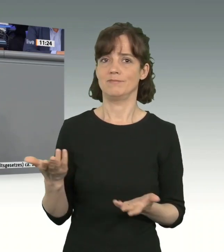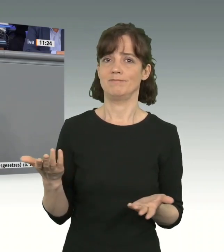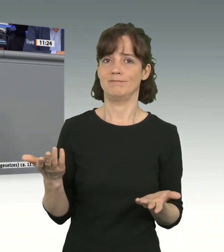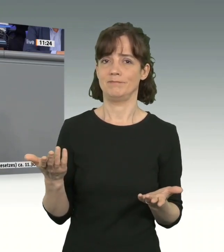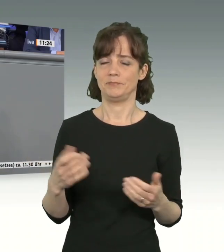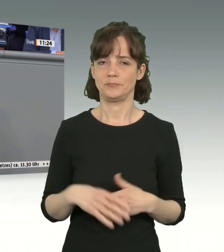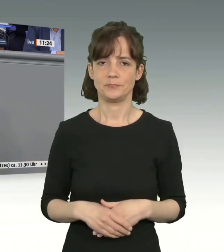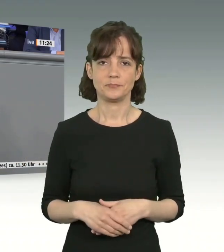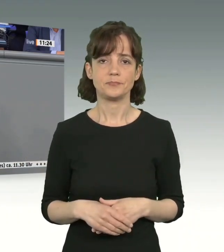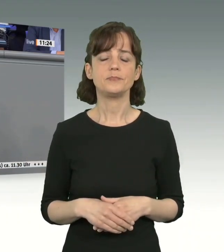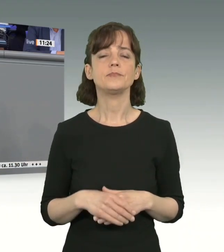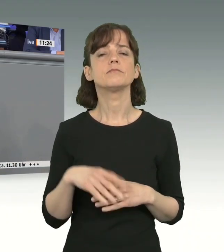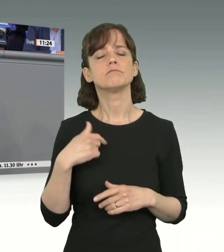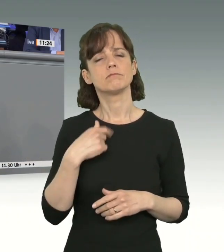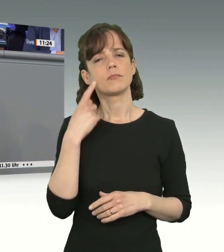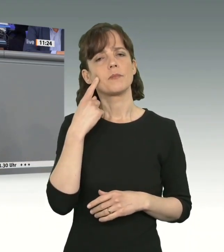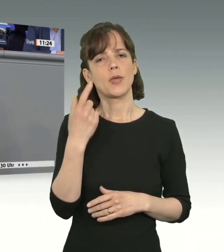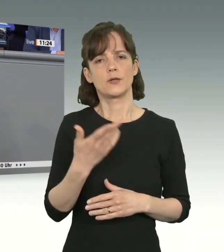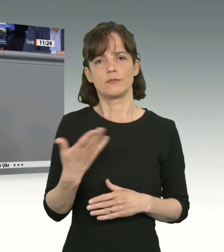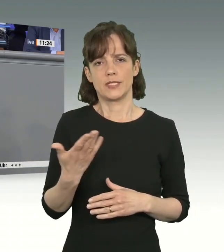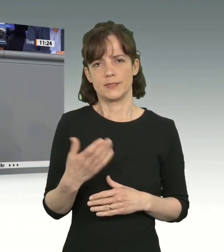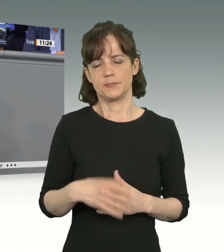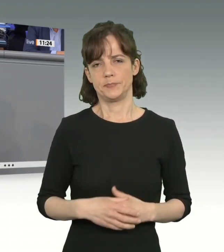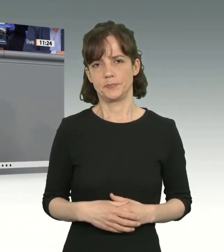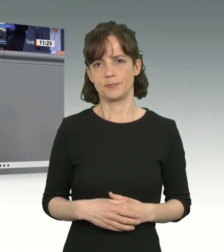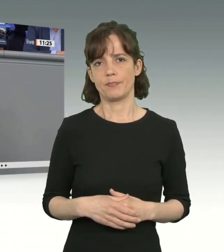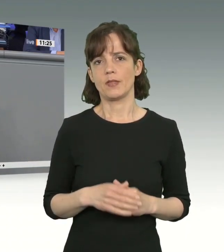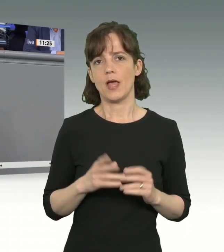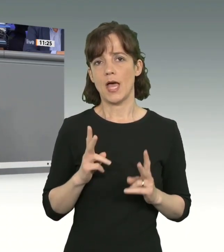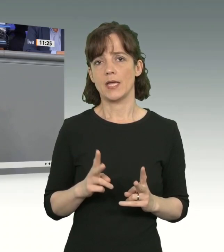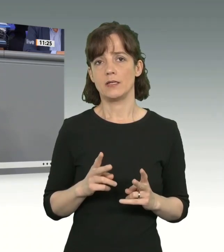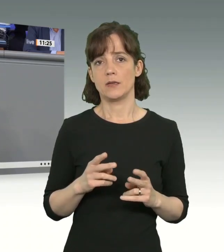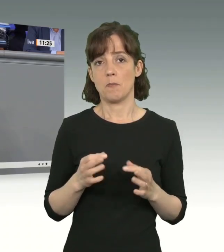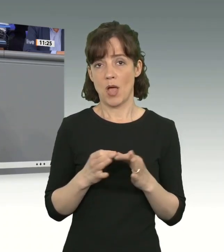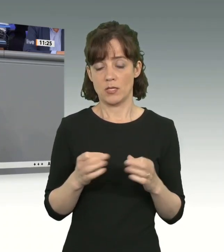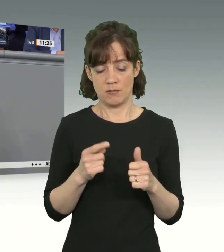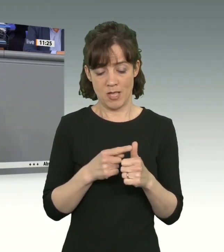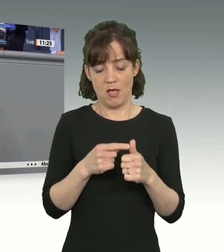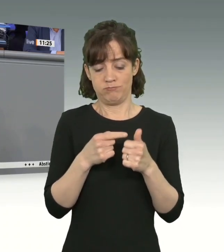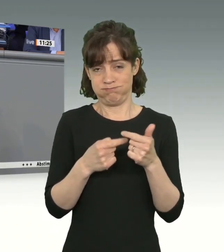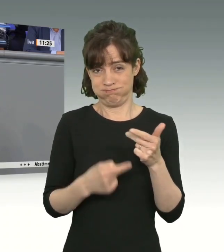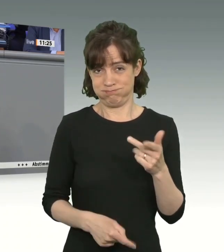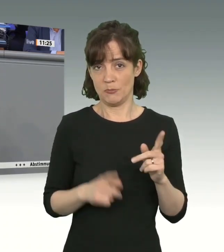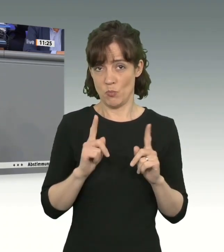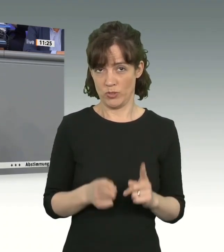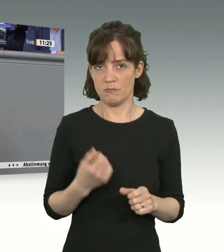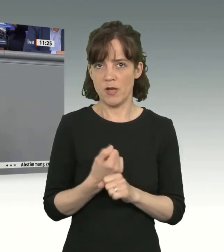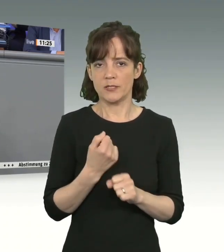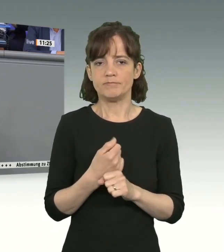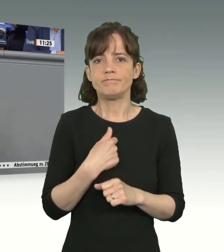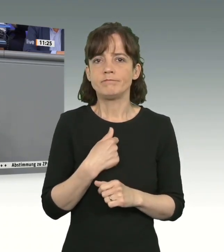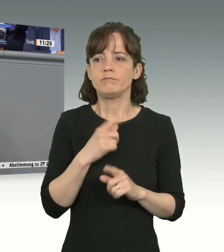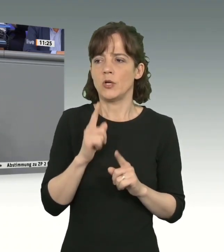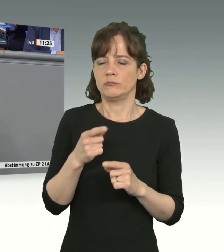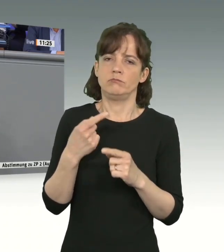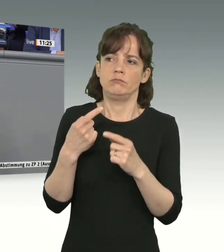Und auch wenn ich der Meinung bin, dass wir eigentlich noch viele weitere Maßnahmen beschließen müssten, habe ich wie auch viele andere